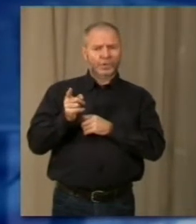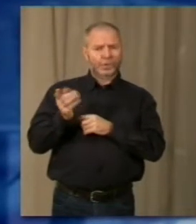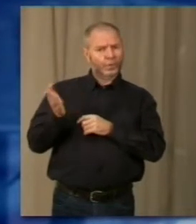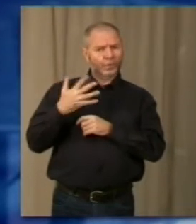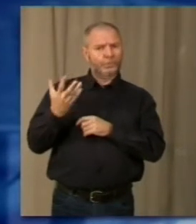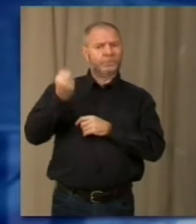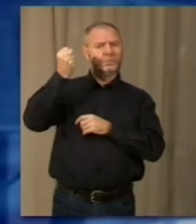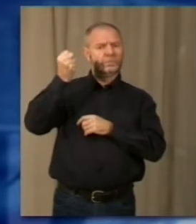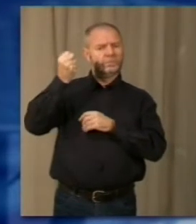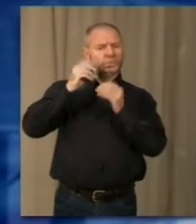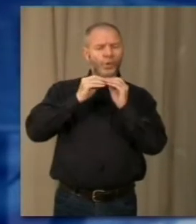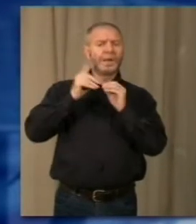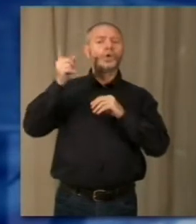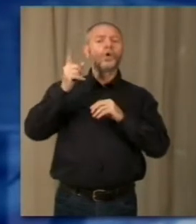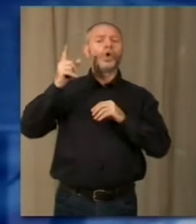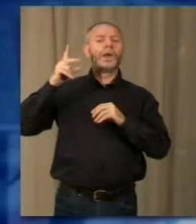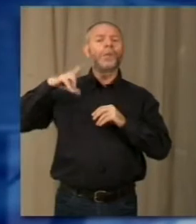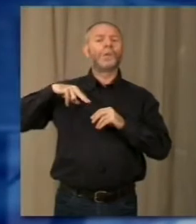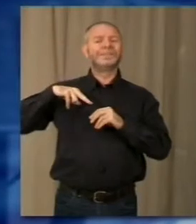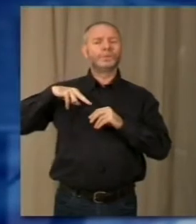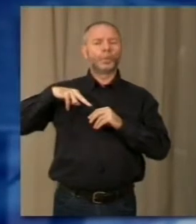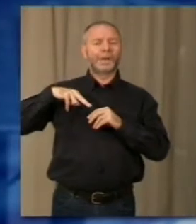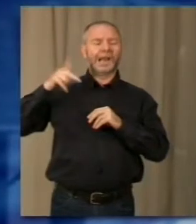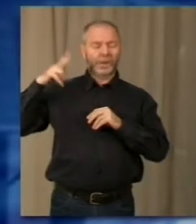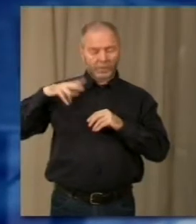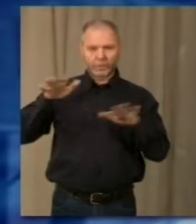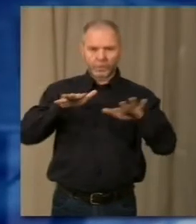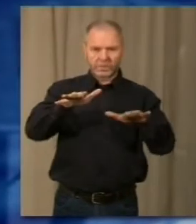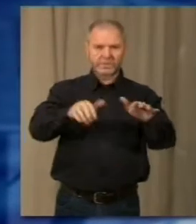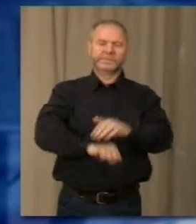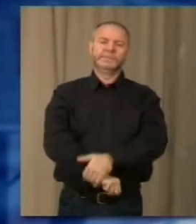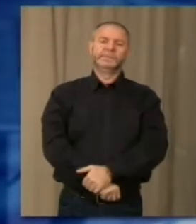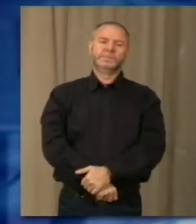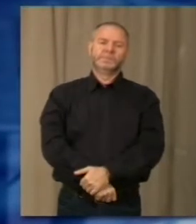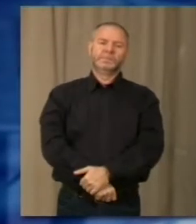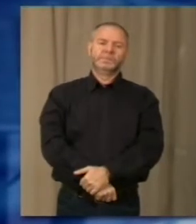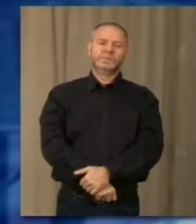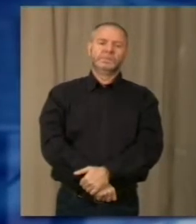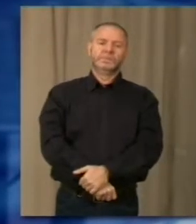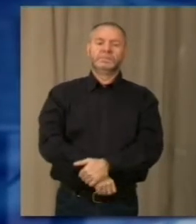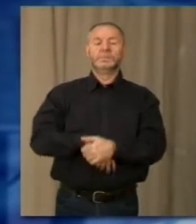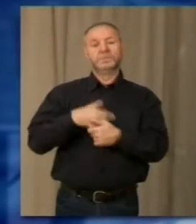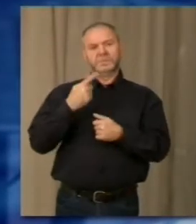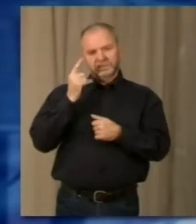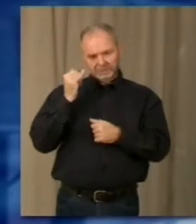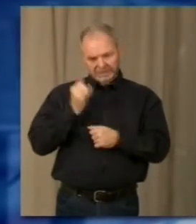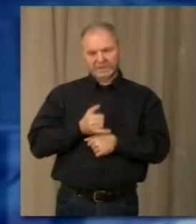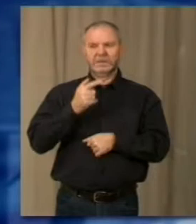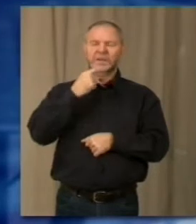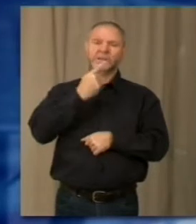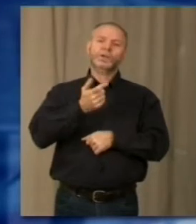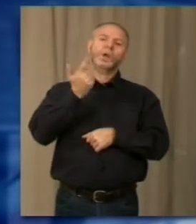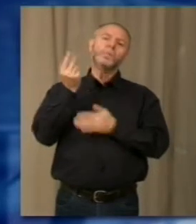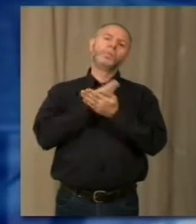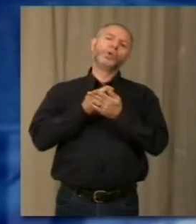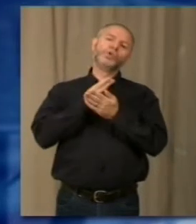arriverà alla sala operativa della Questura che si attiverà immediatamente. Sì, è un programma nazionale del